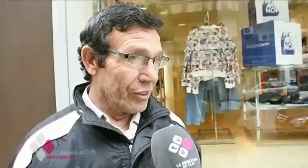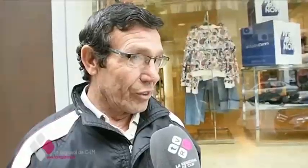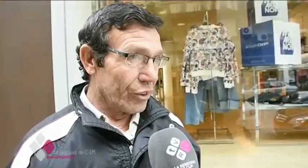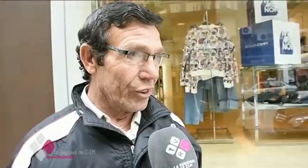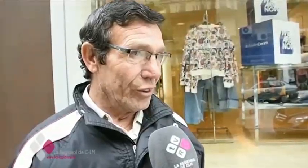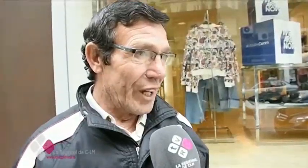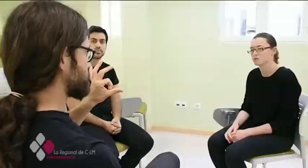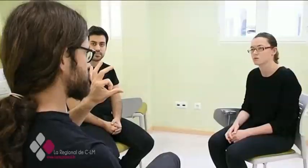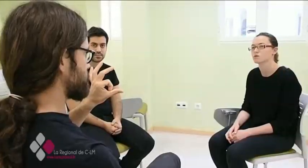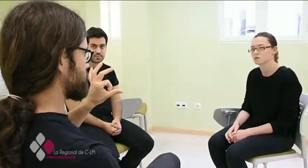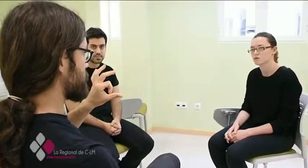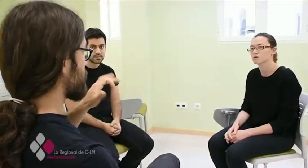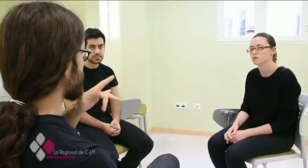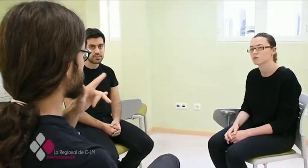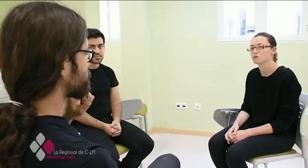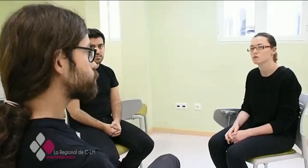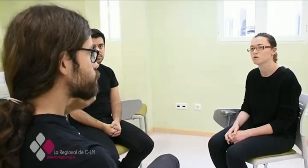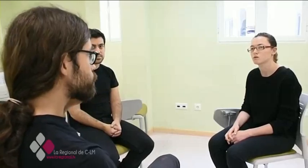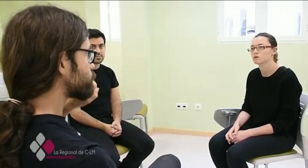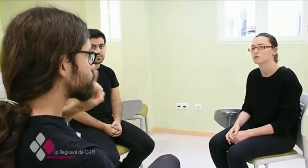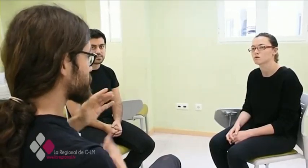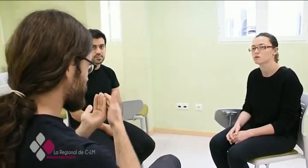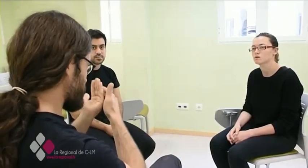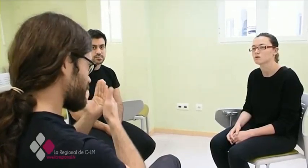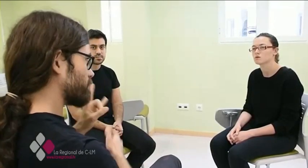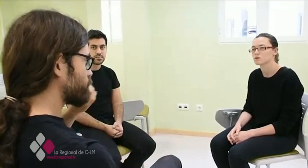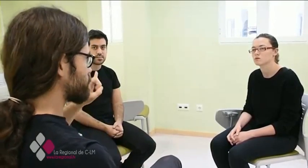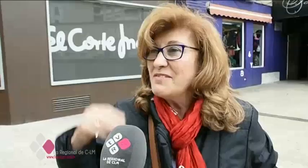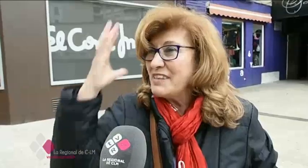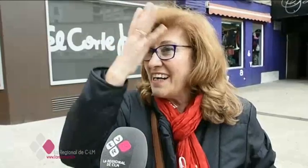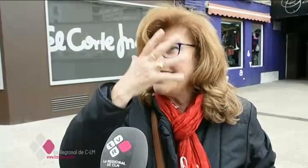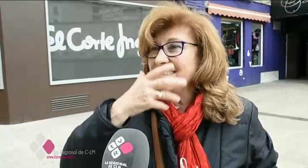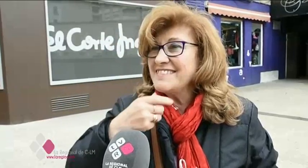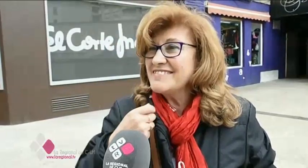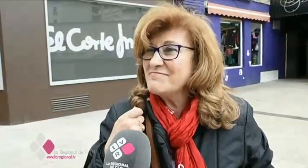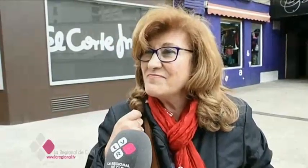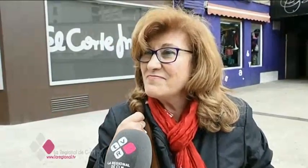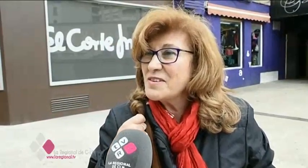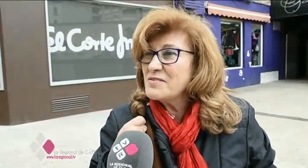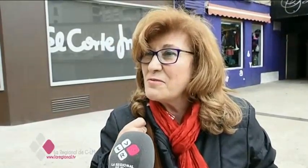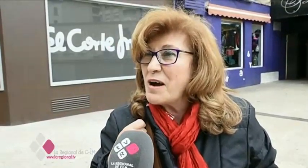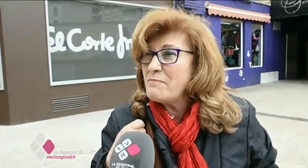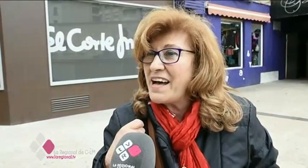no conozco ninguna. Aunque las pocas palabras que se conocen son las más agradables. Mira. ¿Esa es guapa? Guapa.